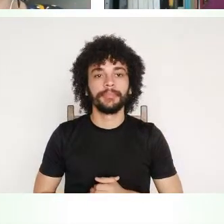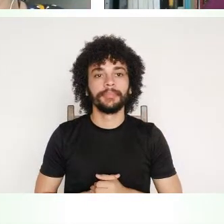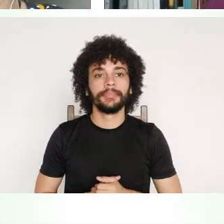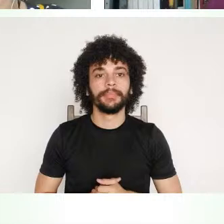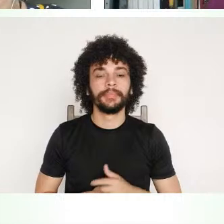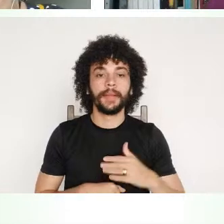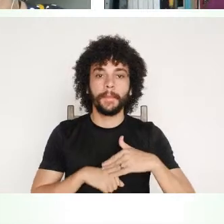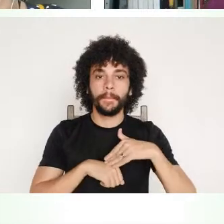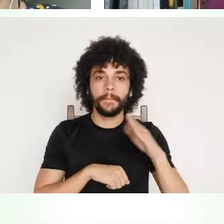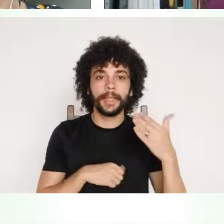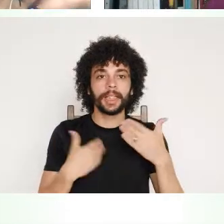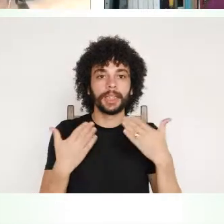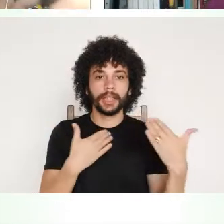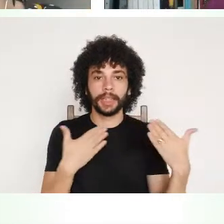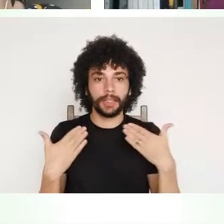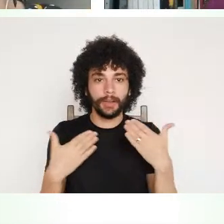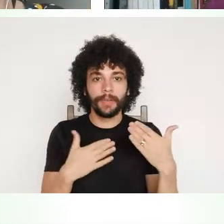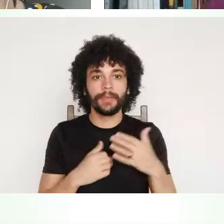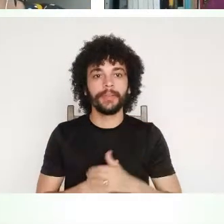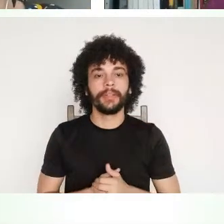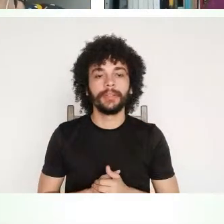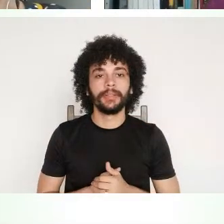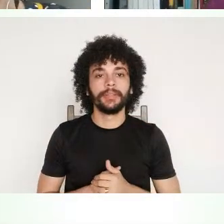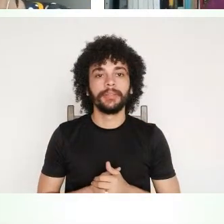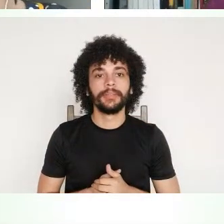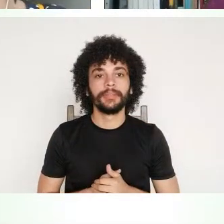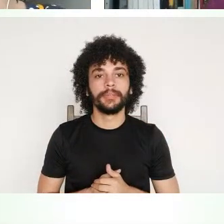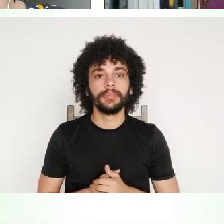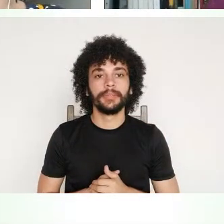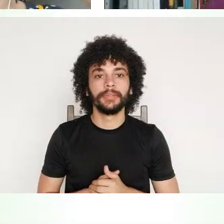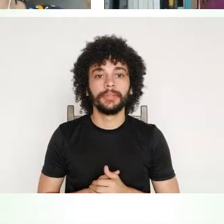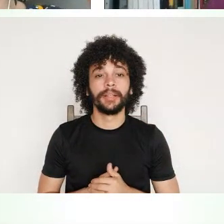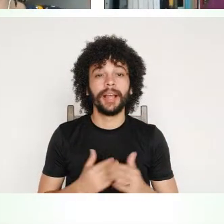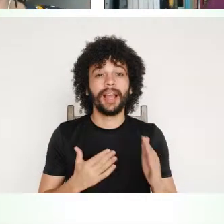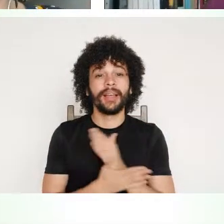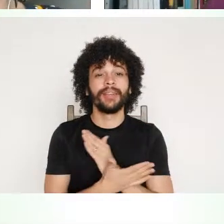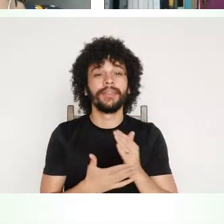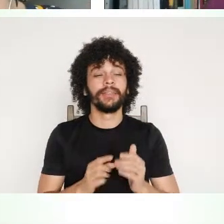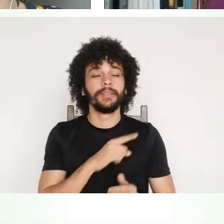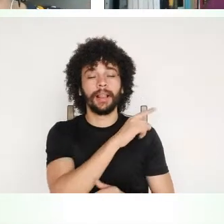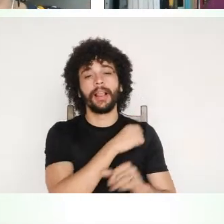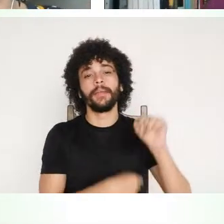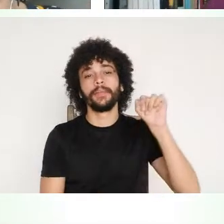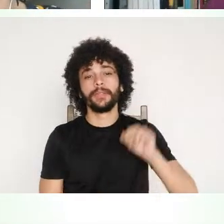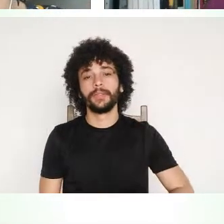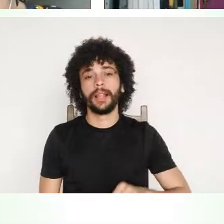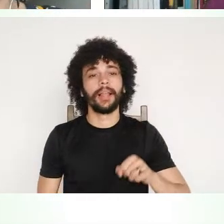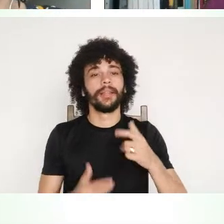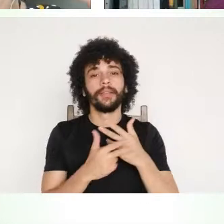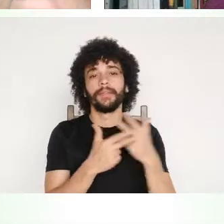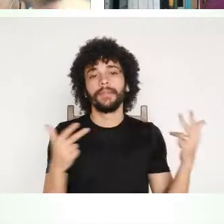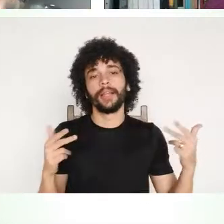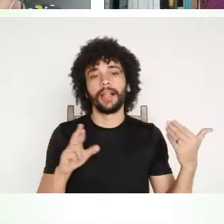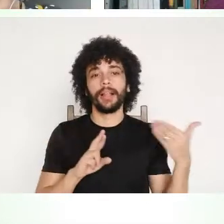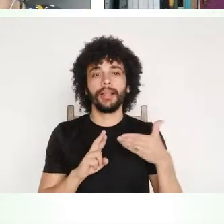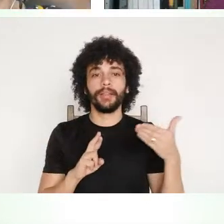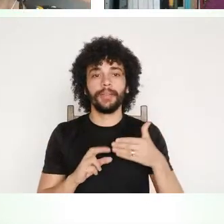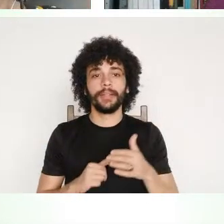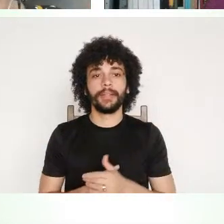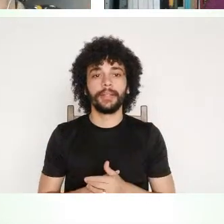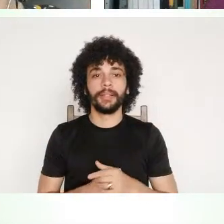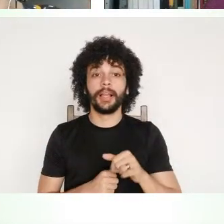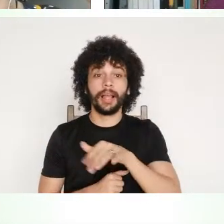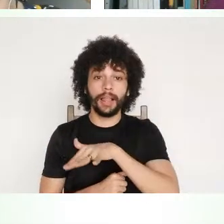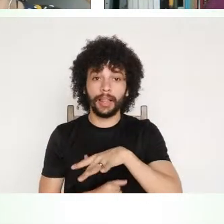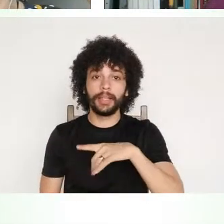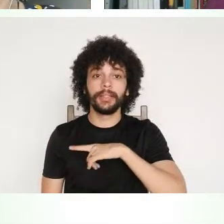diálogo, né, mas a gente vai buscar a gente lá do sudeste, do sul, as referências, quando aqui nós